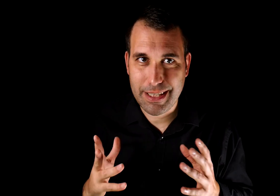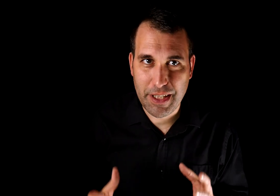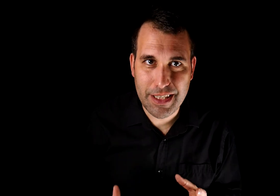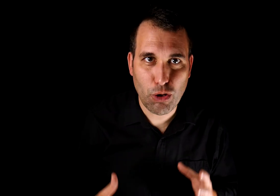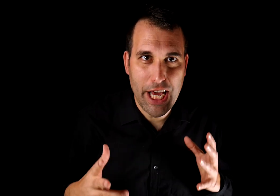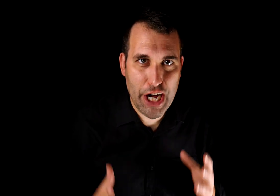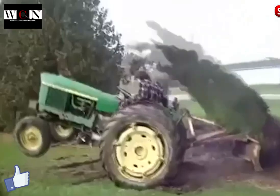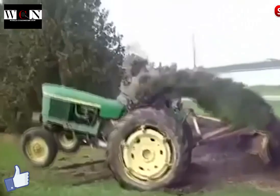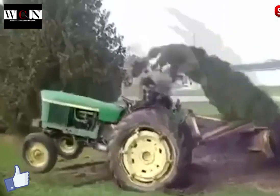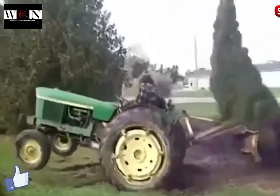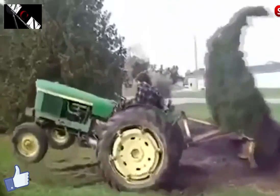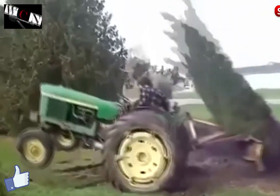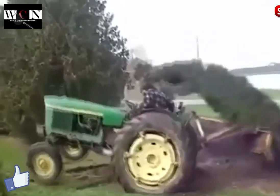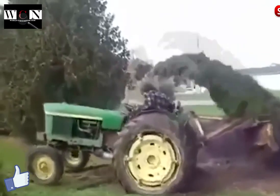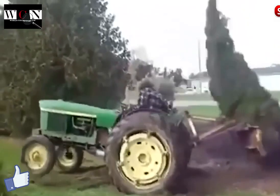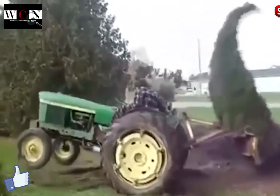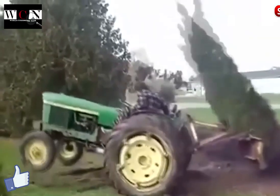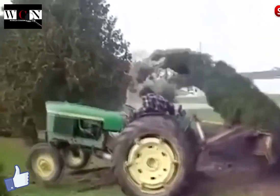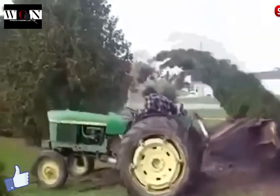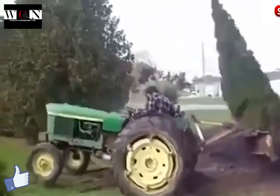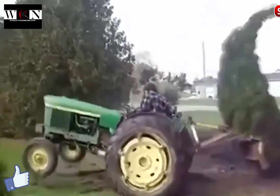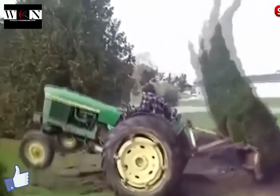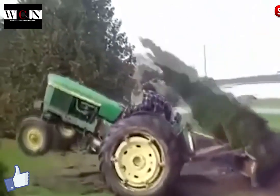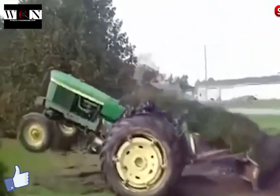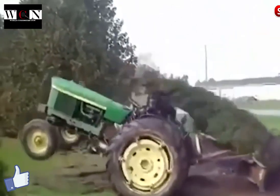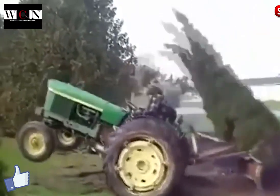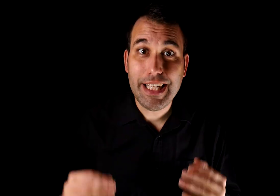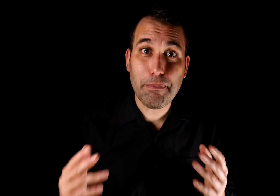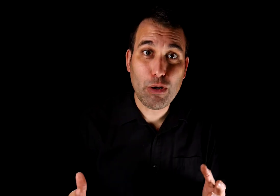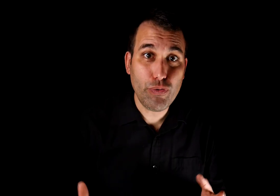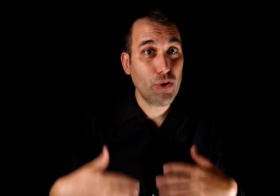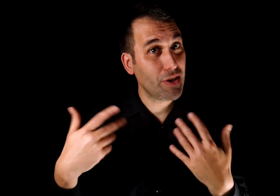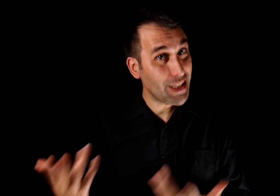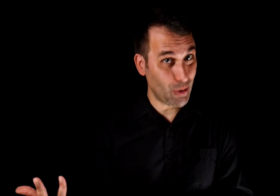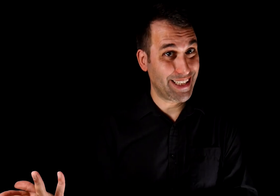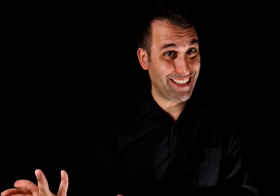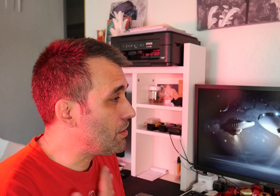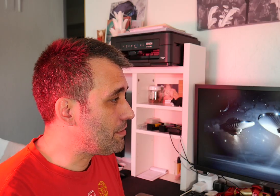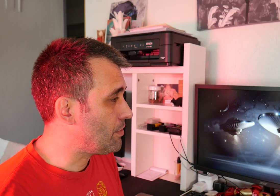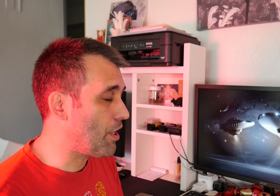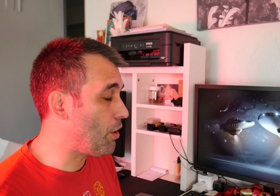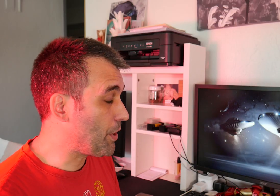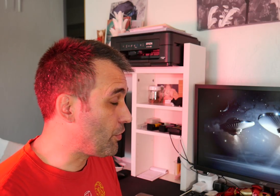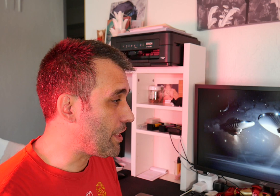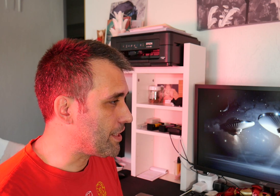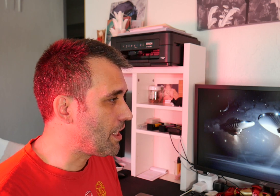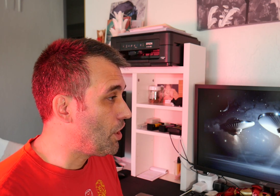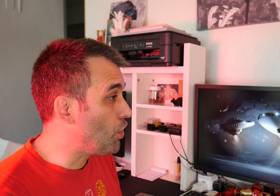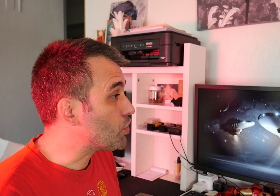escepticismo que rompe bien las pelotas, insistes y el magufo te suelta. No, pero no entiendes. Los